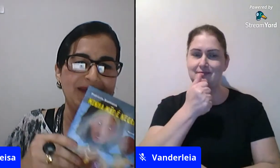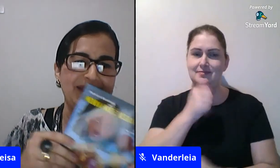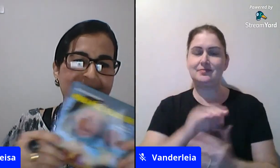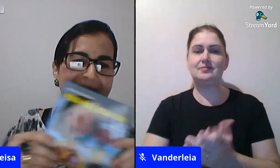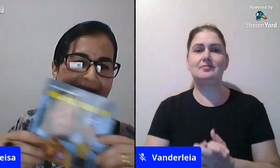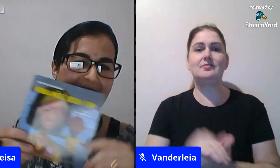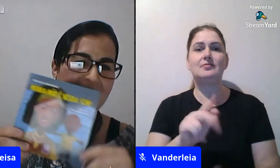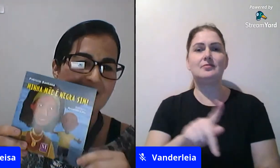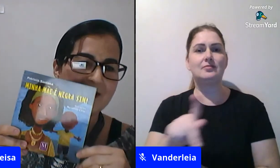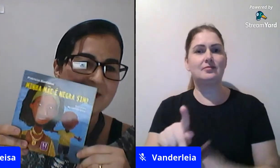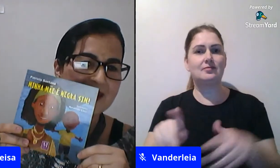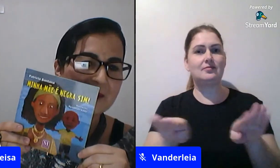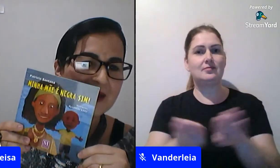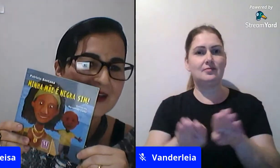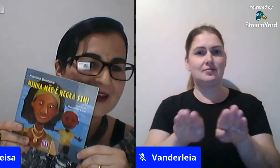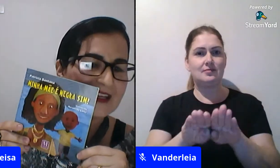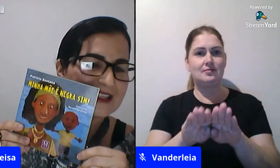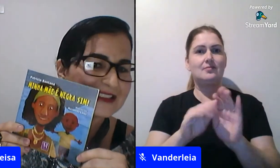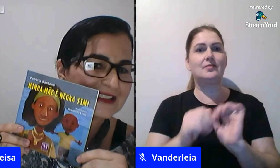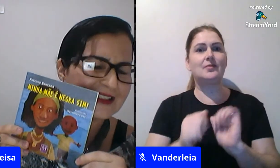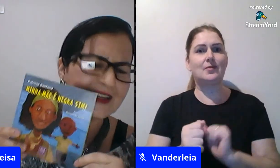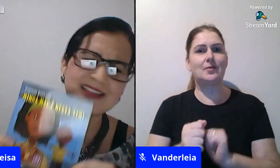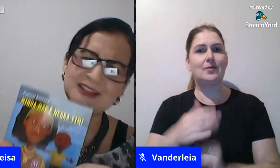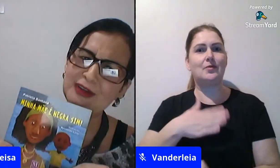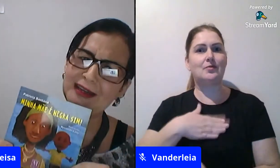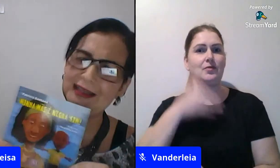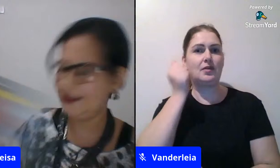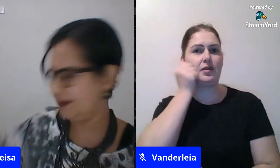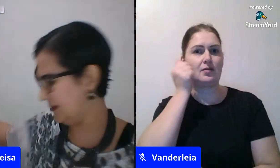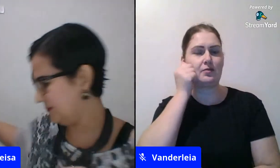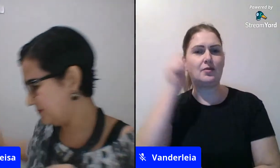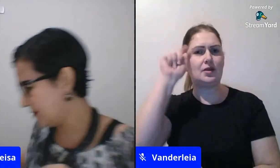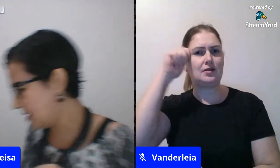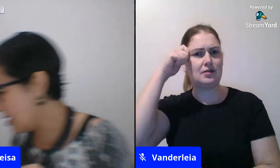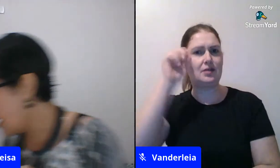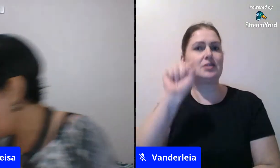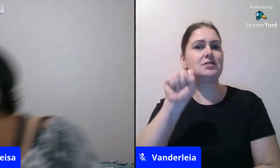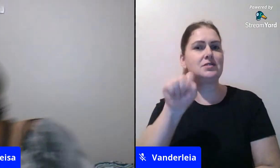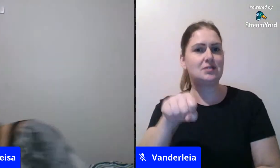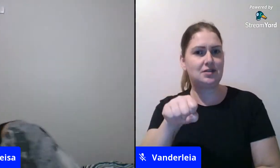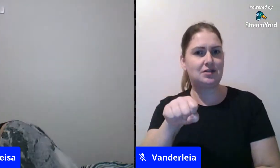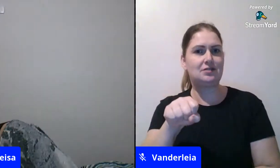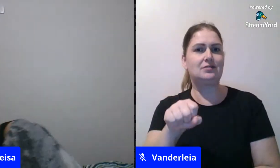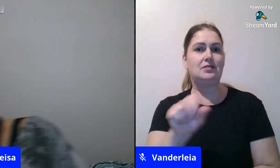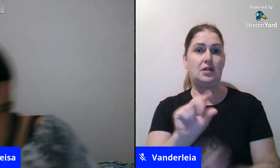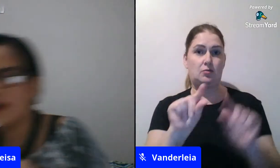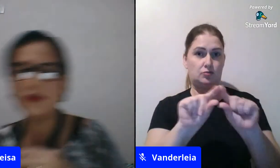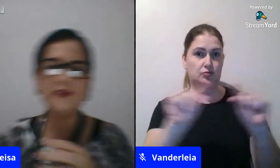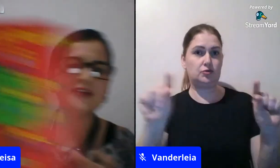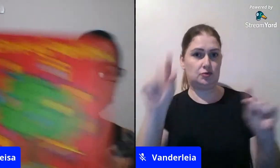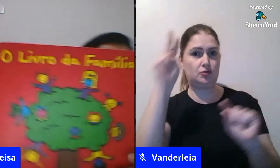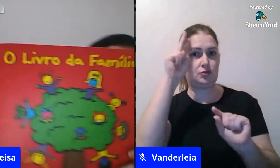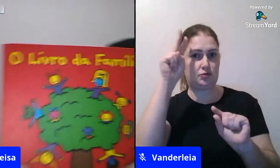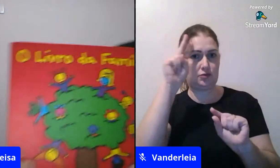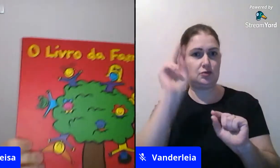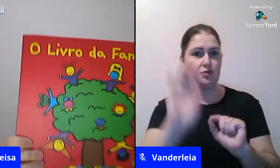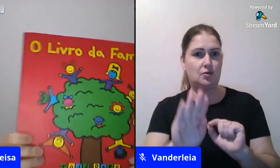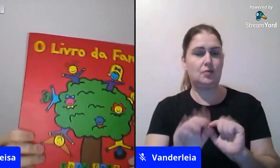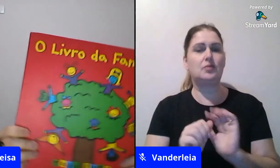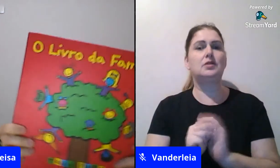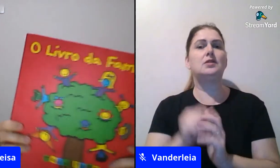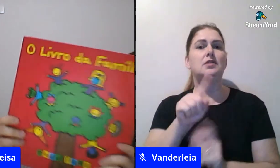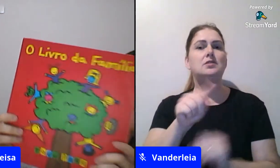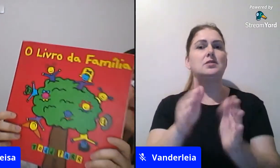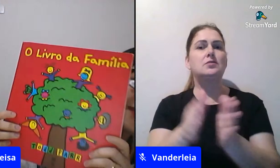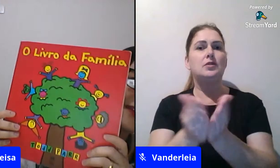também ó minha mãe é negra sim essa história é linda ó essa história o livro da família do